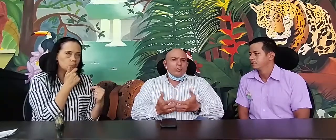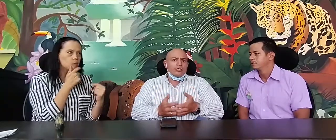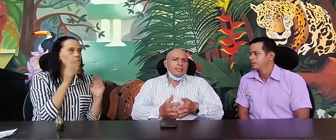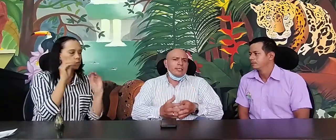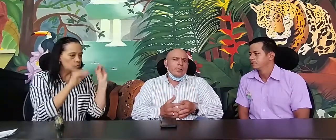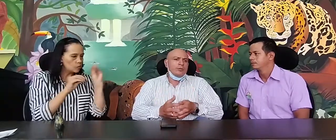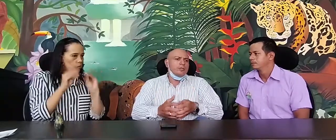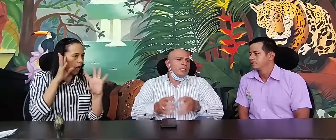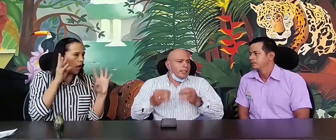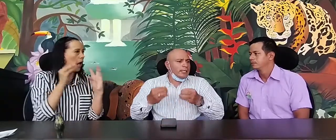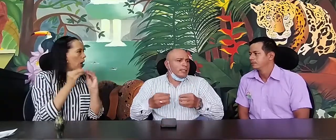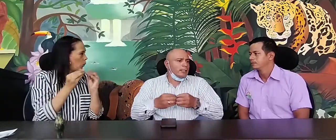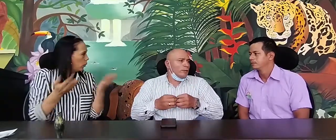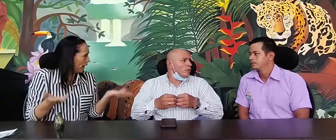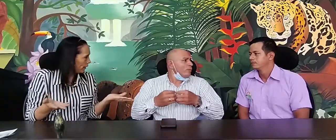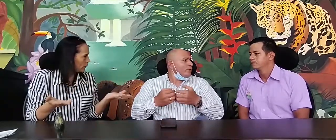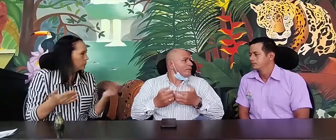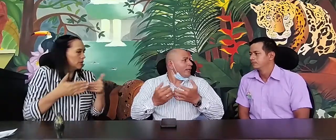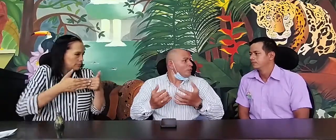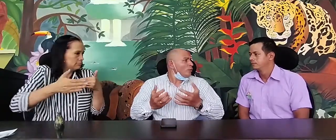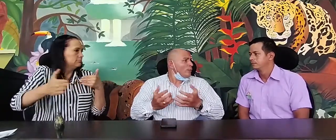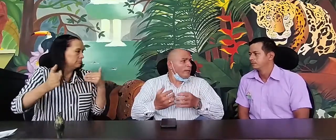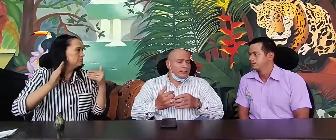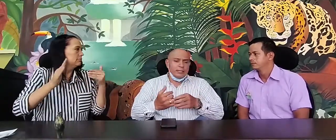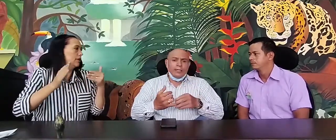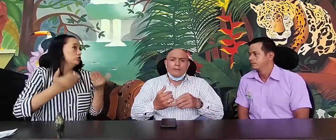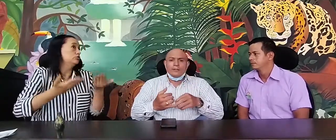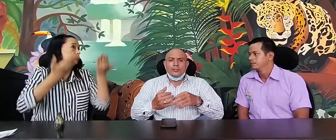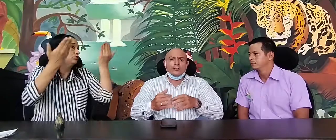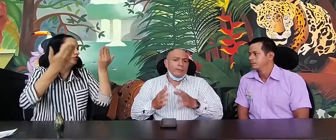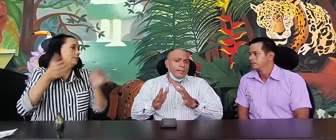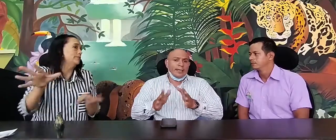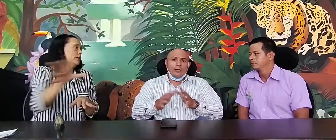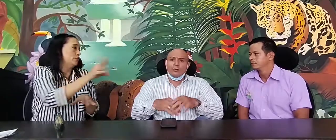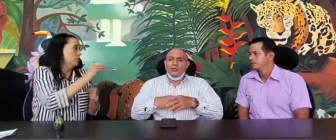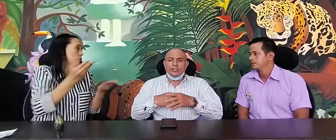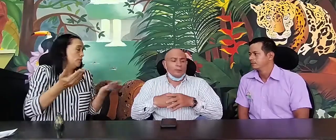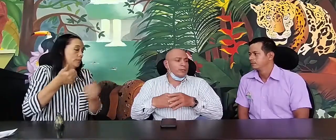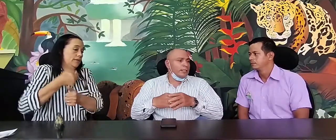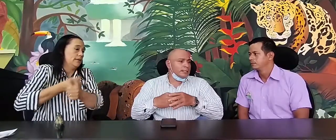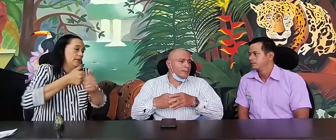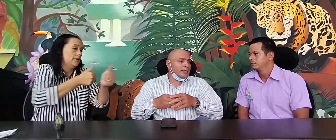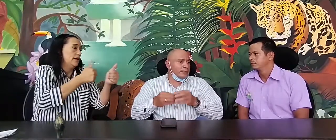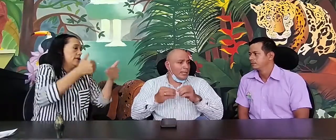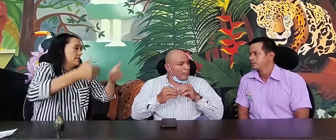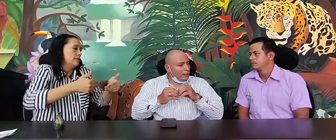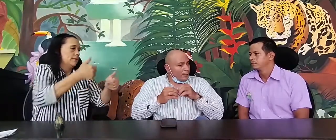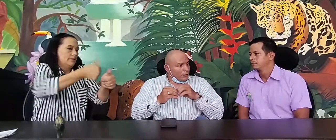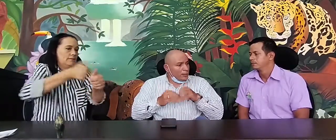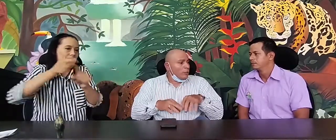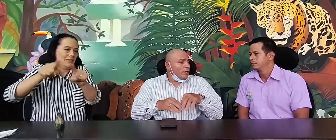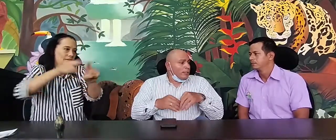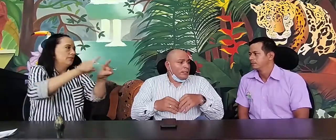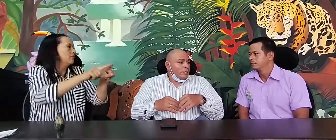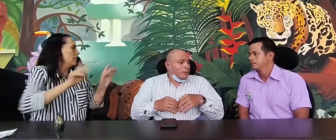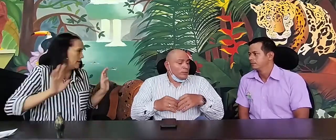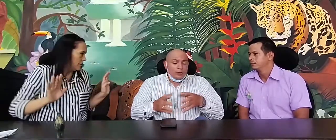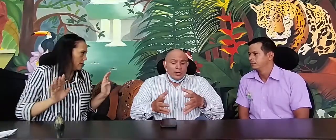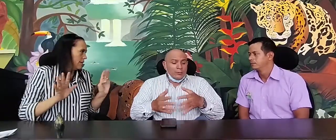concertados y que luego, pues para todos van a ser beneficiosos para cada uno de los tipos de discapacidad de los cuales